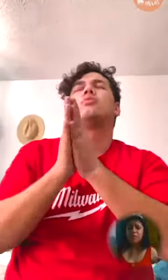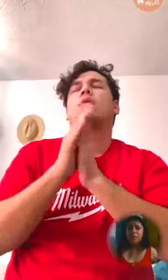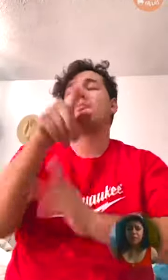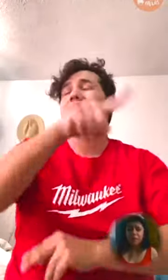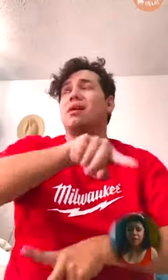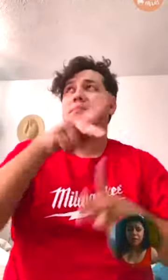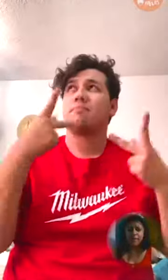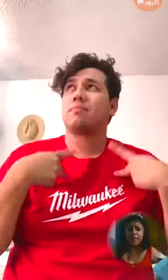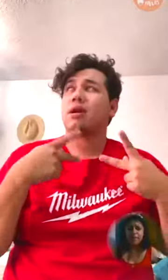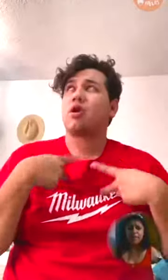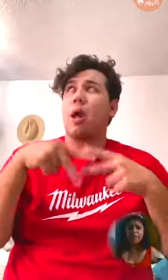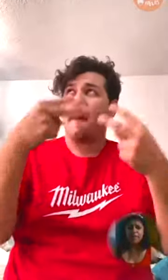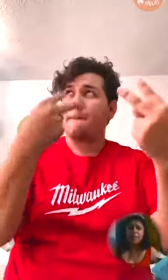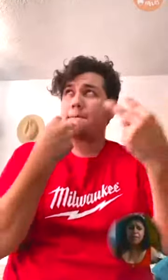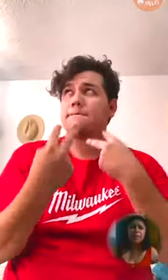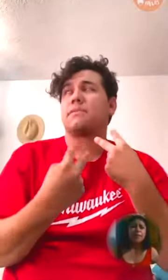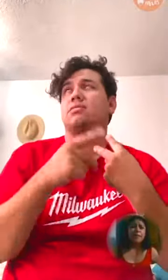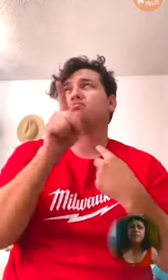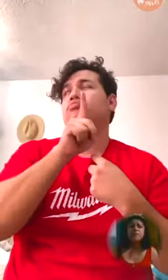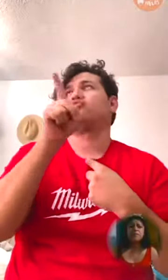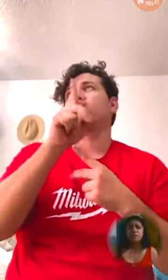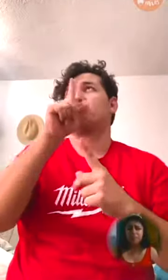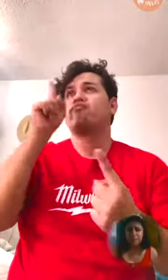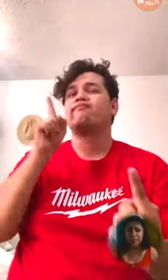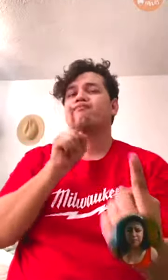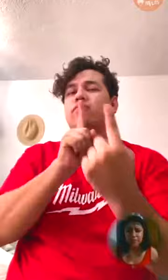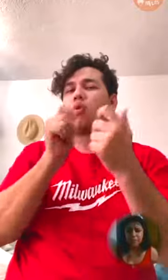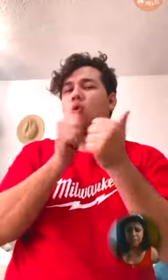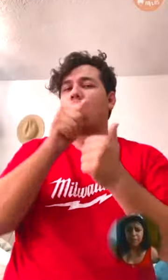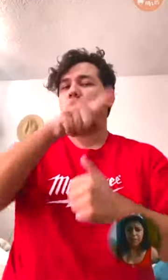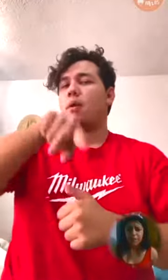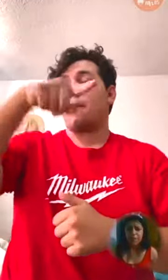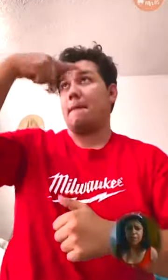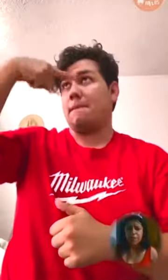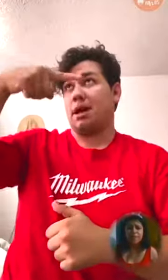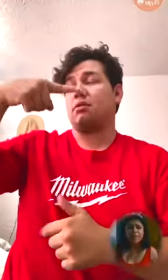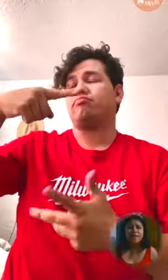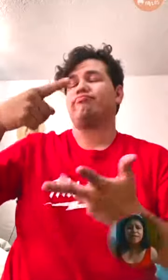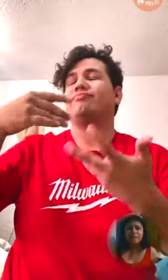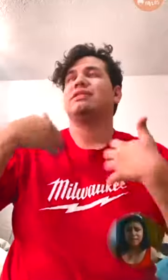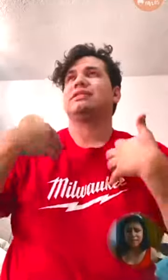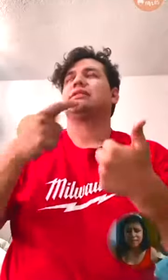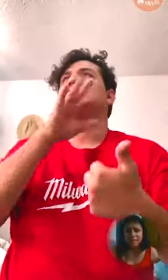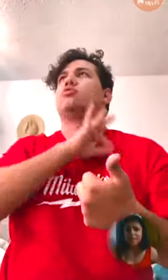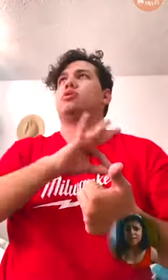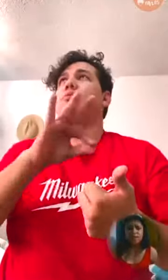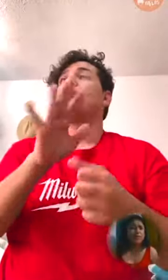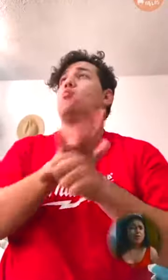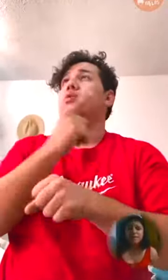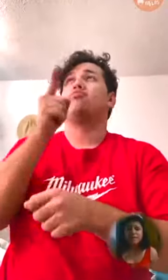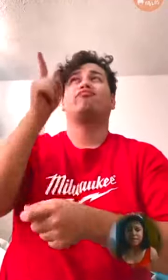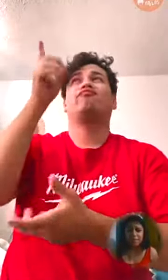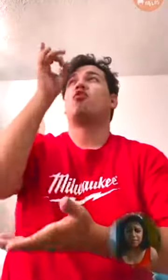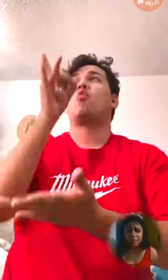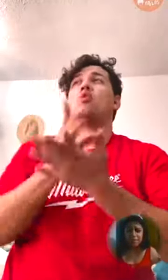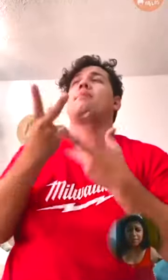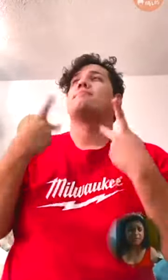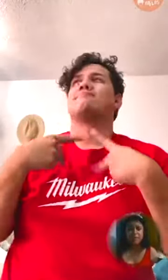lo han de oír, que seas tú, Señor, revelándote sus vidas, para que podamos entender que solo tú eres digno, Señor, de recibir